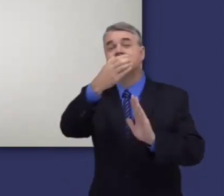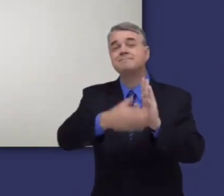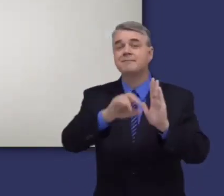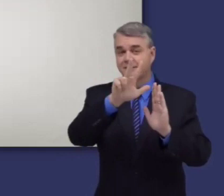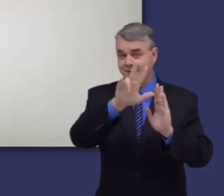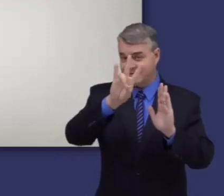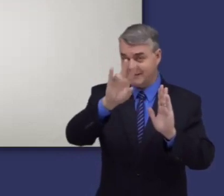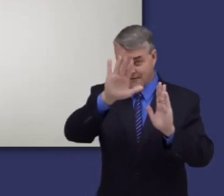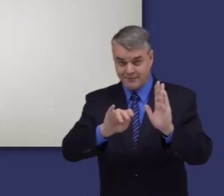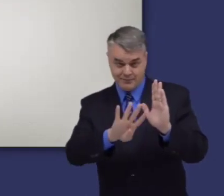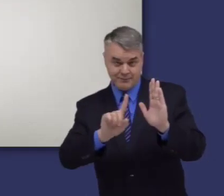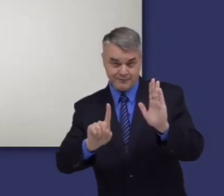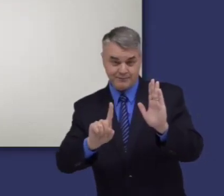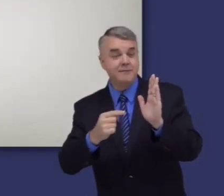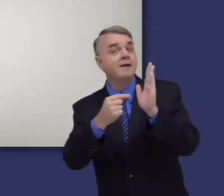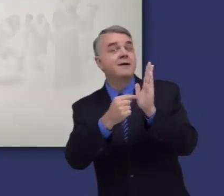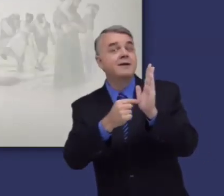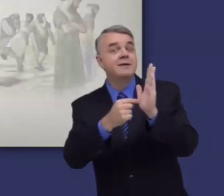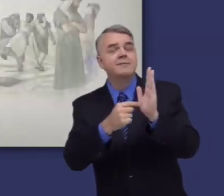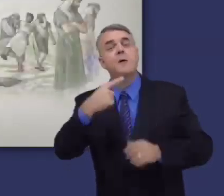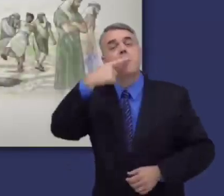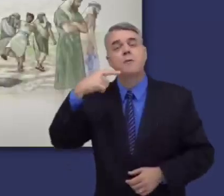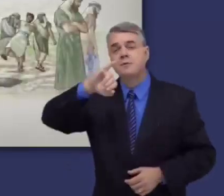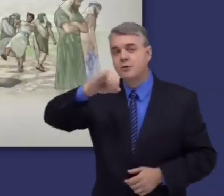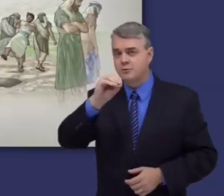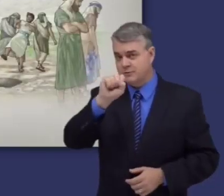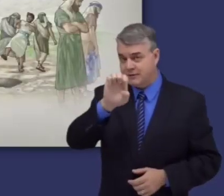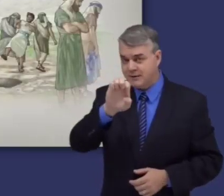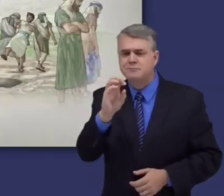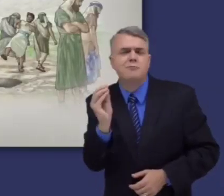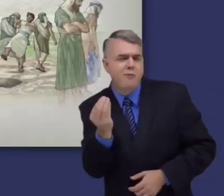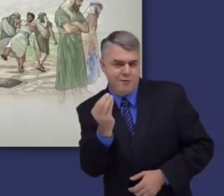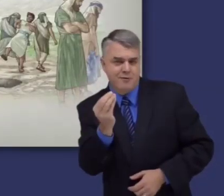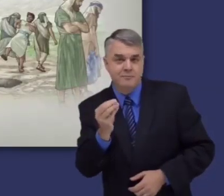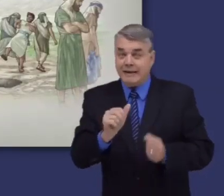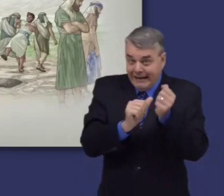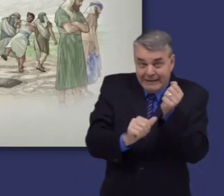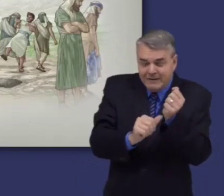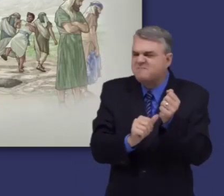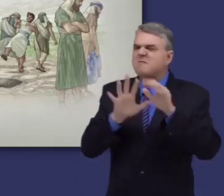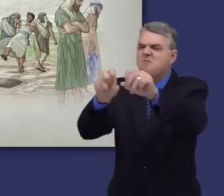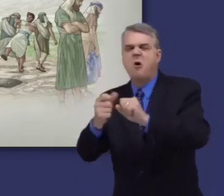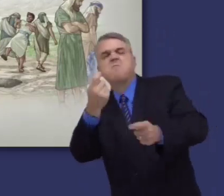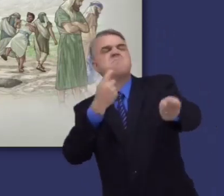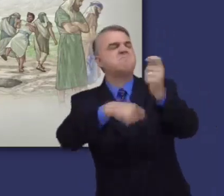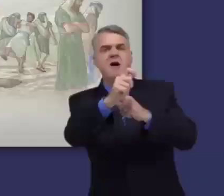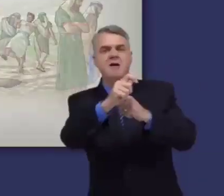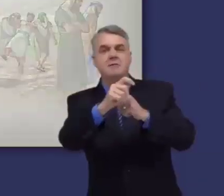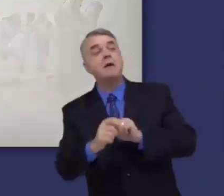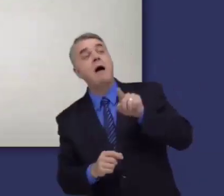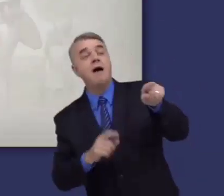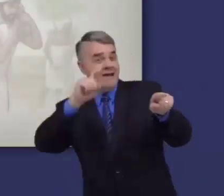Los capítulos 37 a 41 dicen que cuando José tiene 17 años, sus hermanos lo venden y se